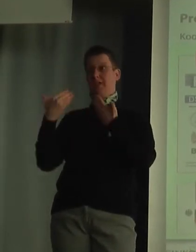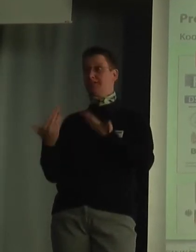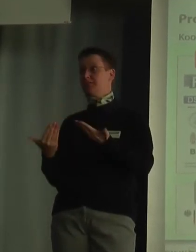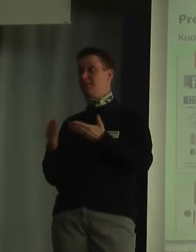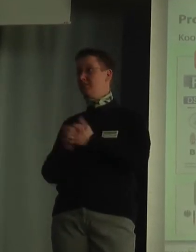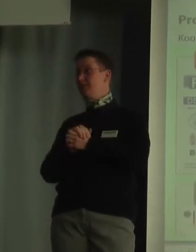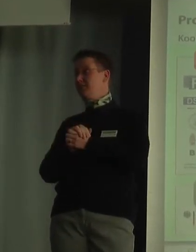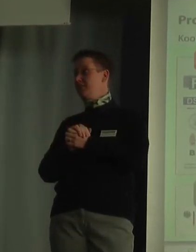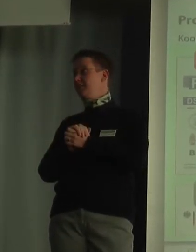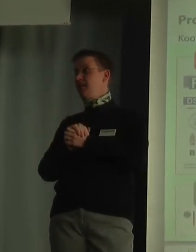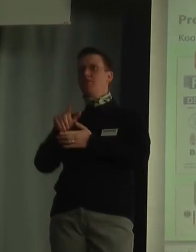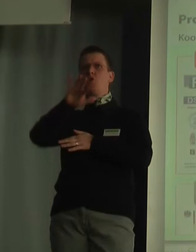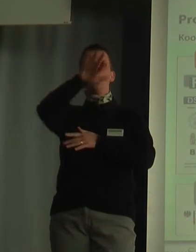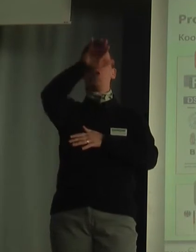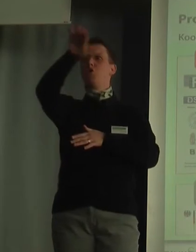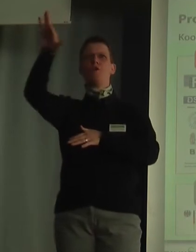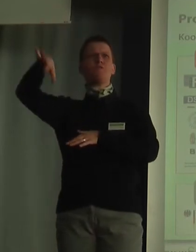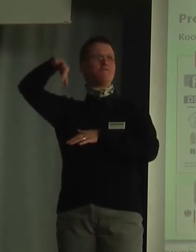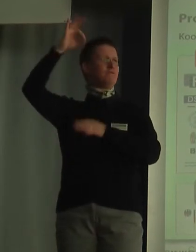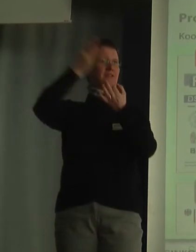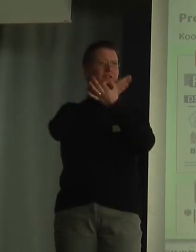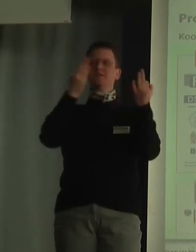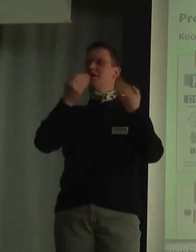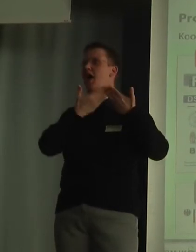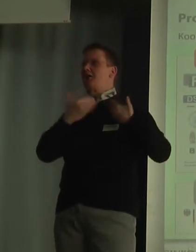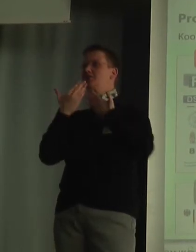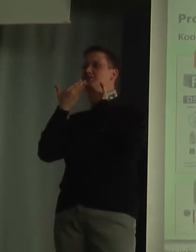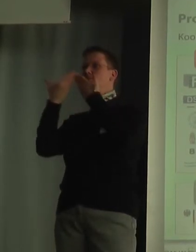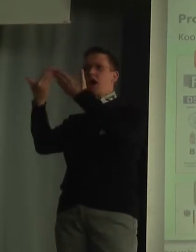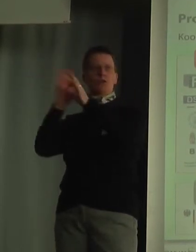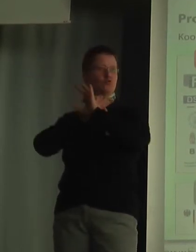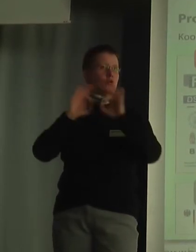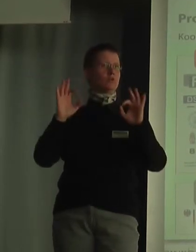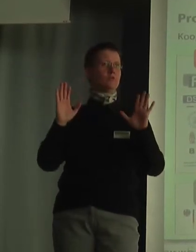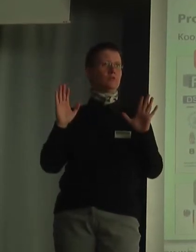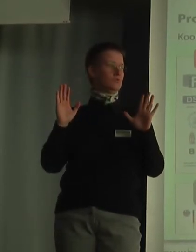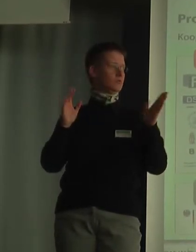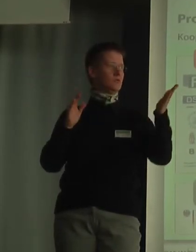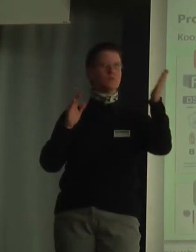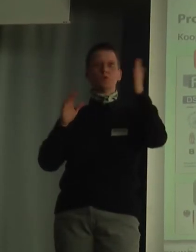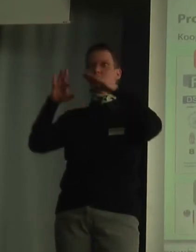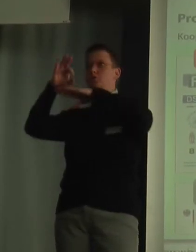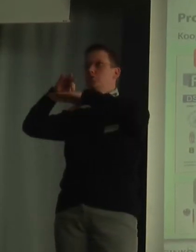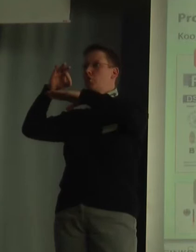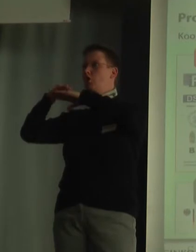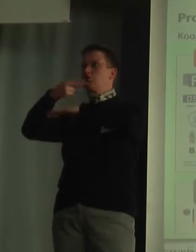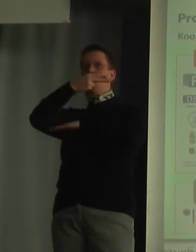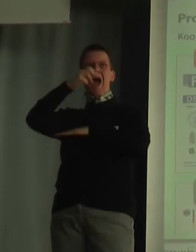finde ich ihn nicht, möchte ich ein ganz herzliches Dankeschön an Dr. Heines richten. Dr.